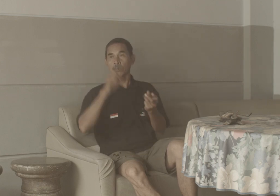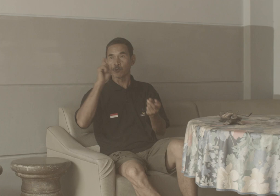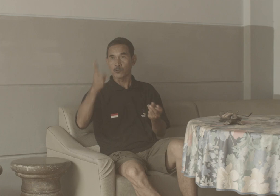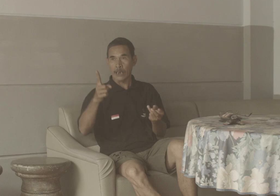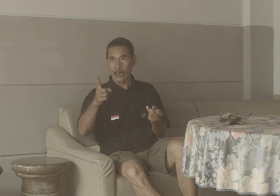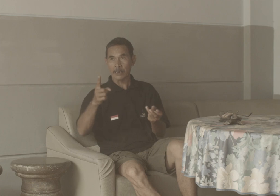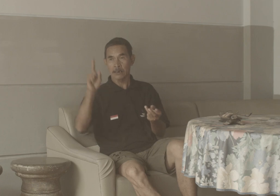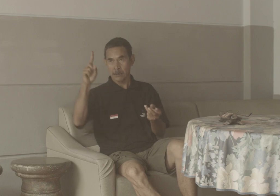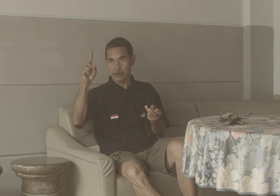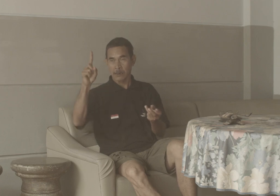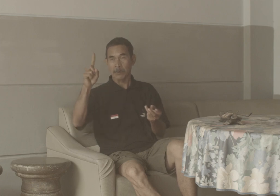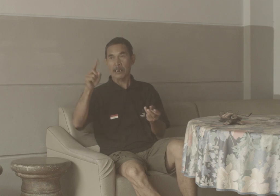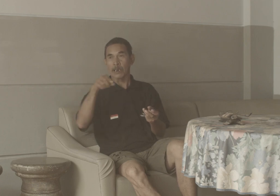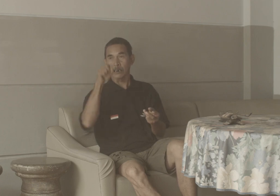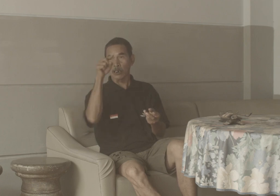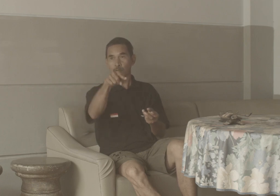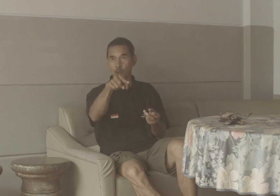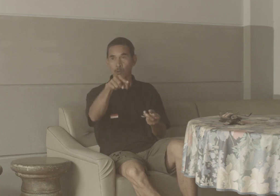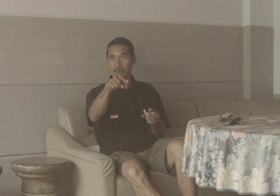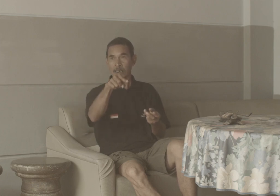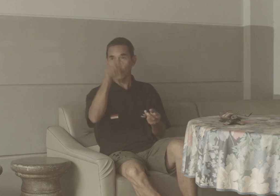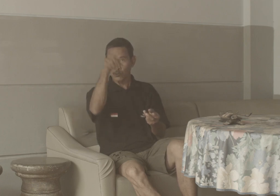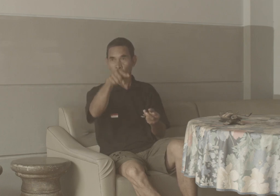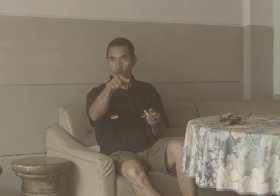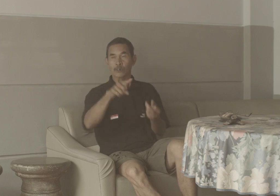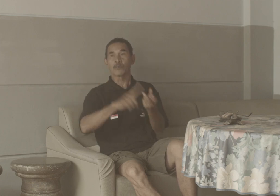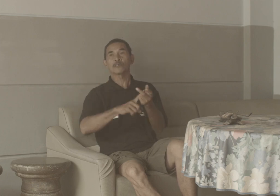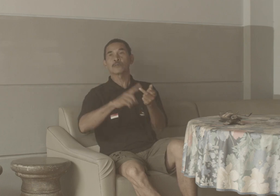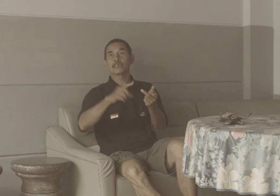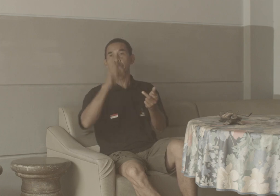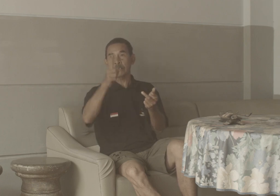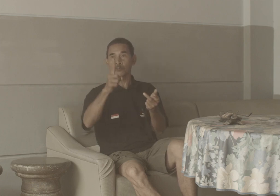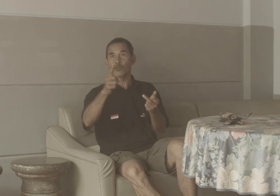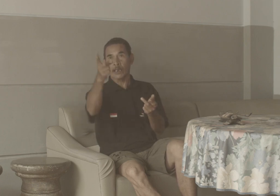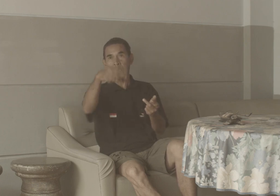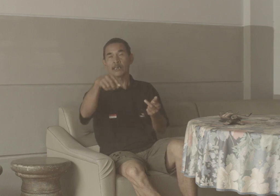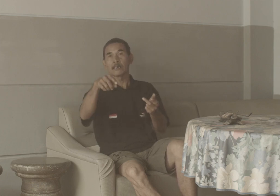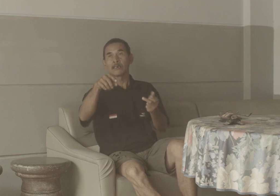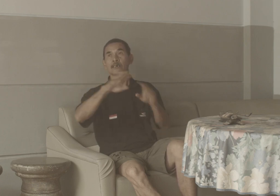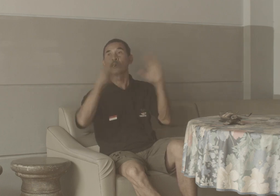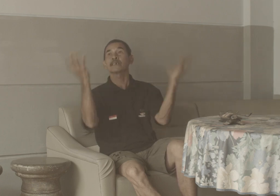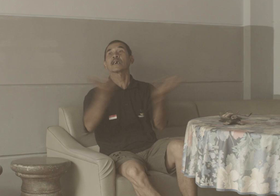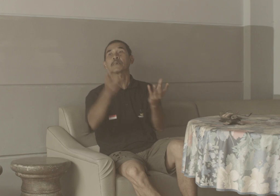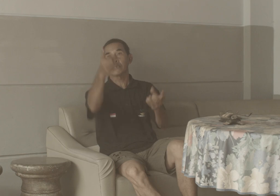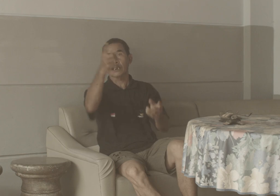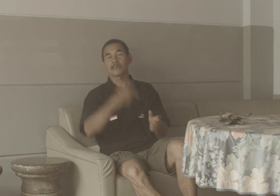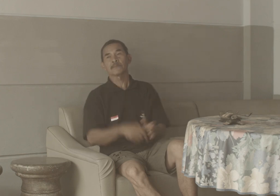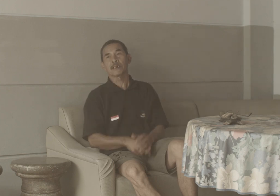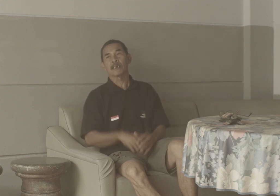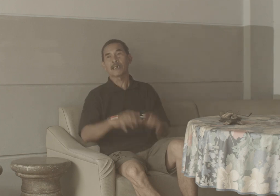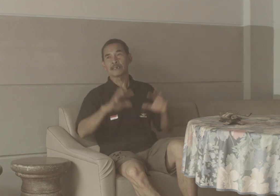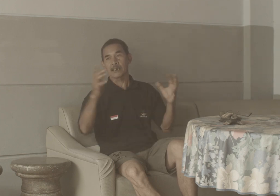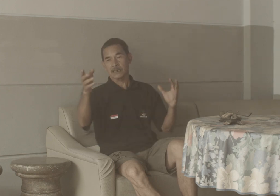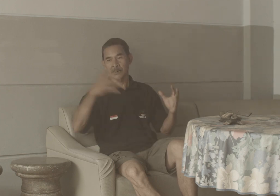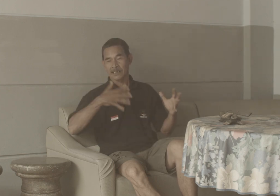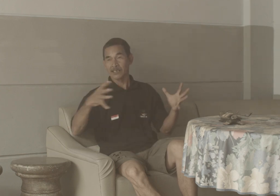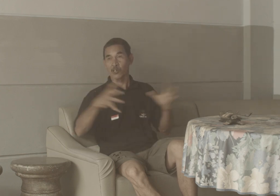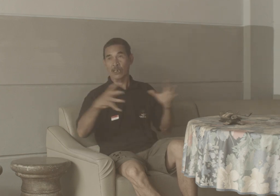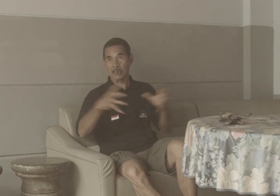Kutukan Pertama Kena kutuk Kedua Kedua Dipastu Oleh Warga Masyarakat Di Bengkala Antara Saudara